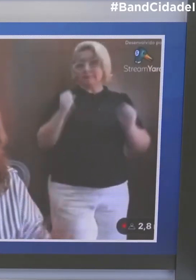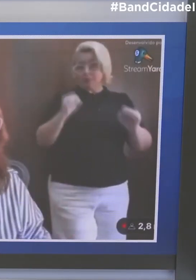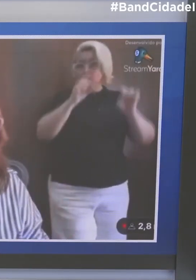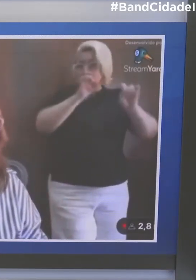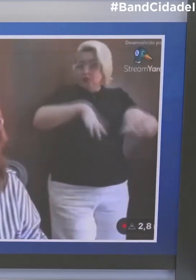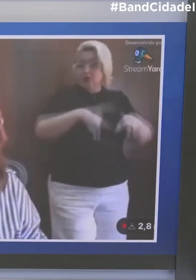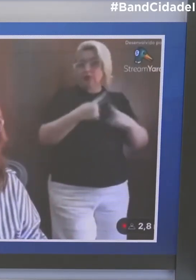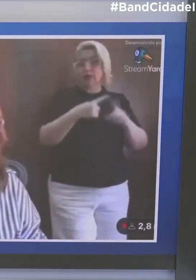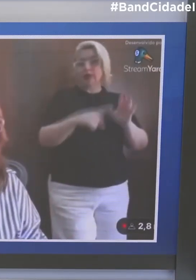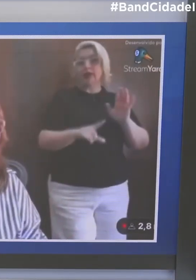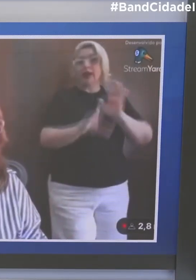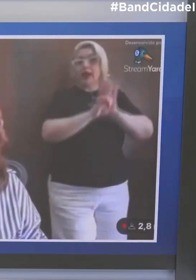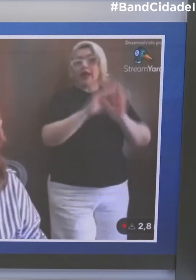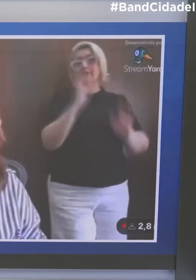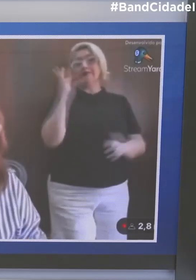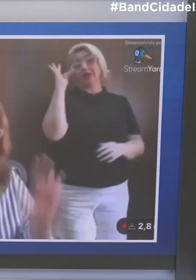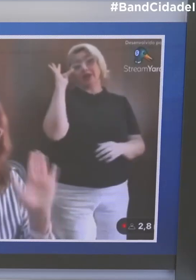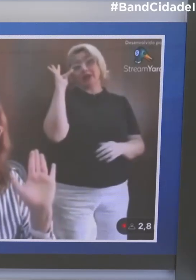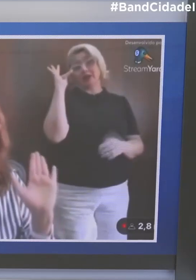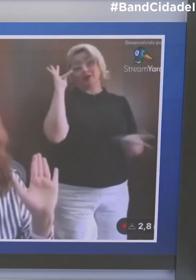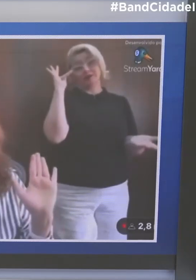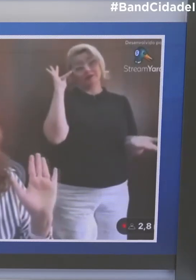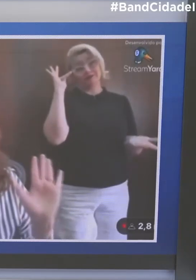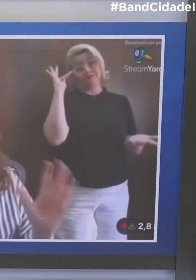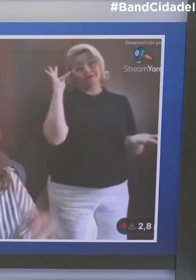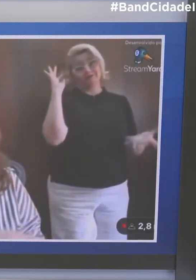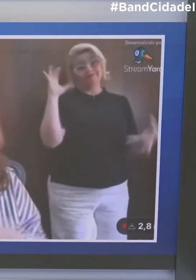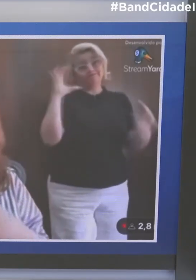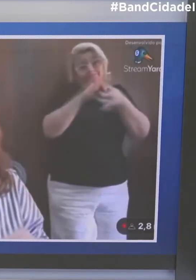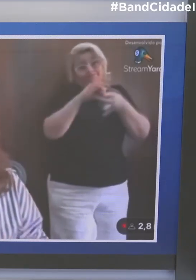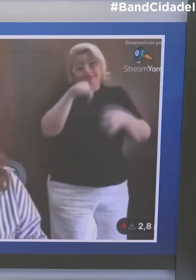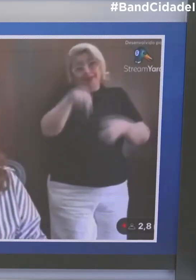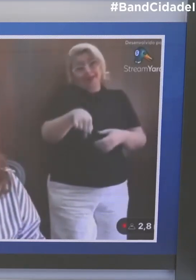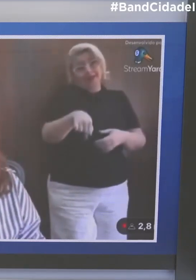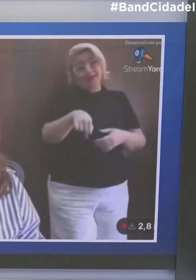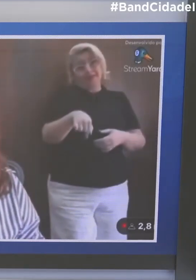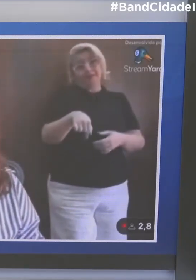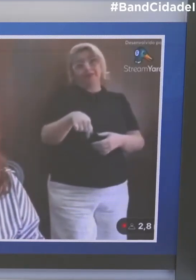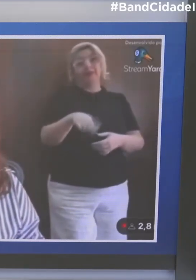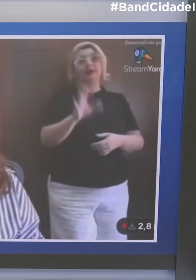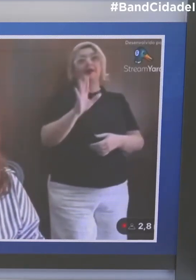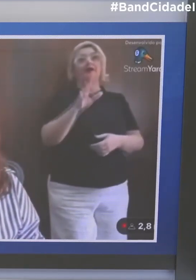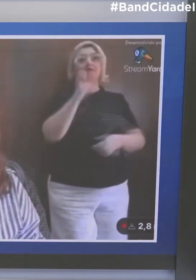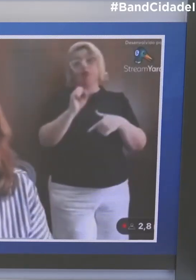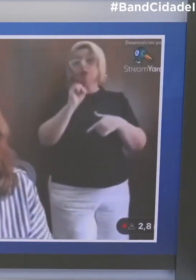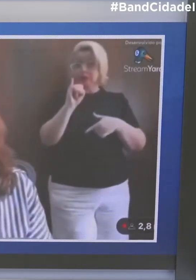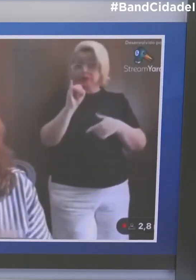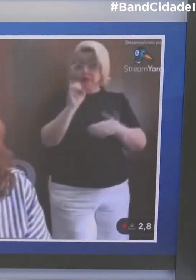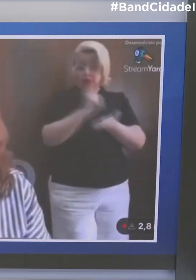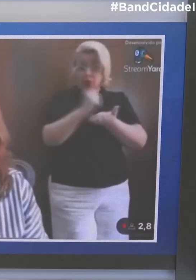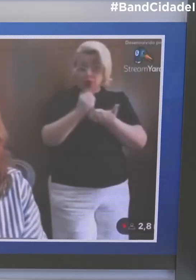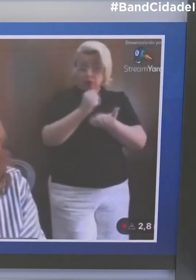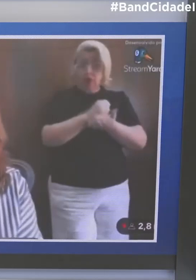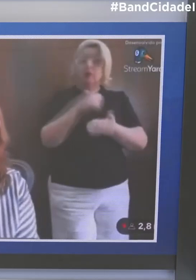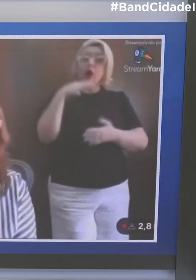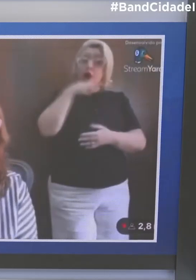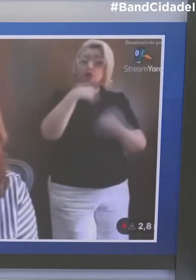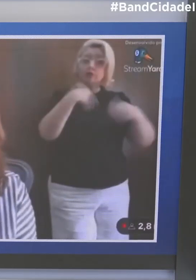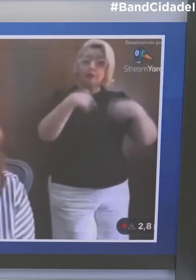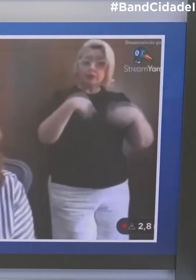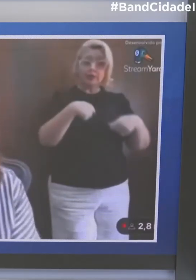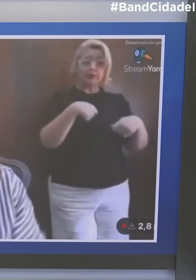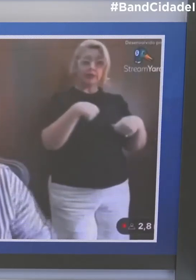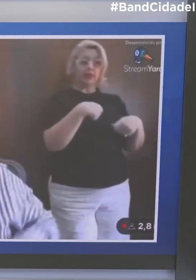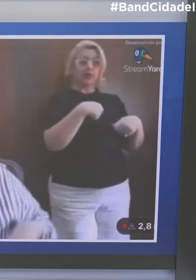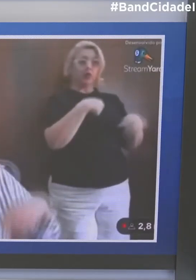para a secretária. Segundo Roberta, a coordenação regional disse que rescindiram o contrato porque tinha mais de seis